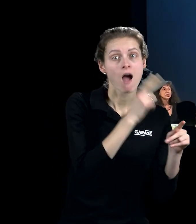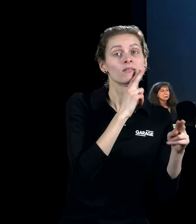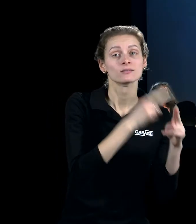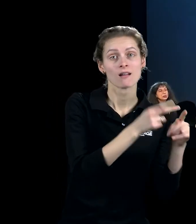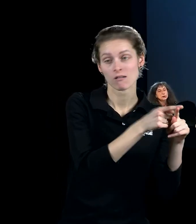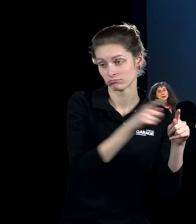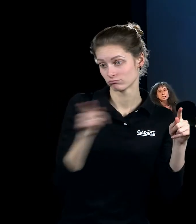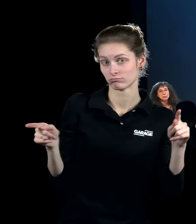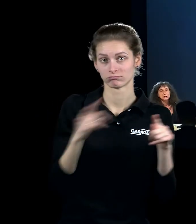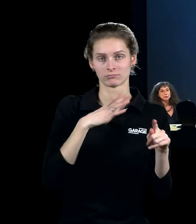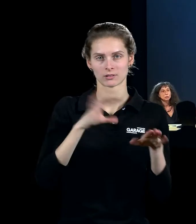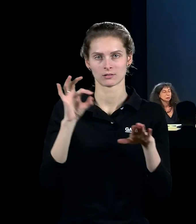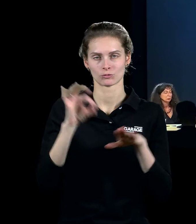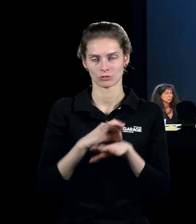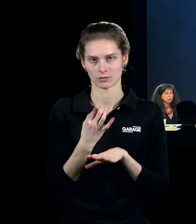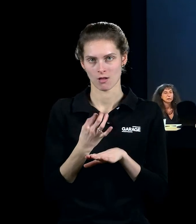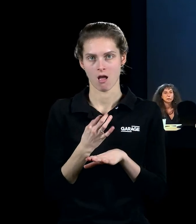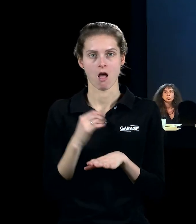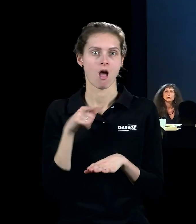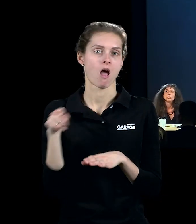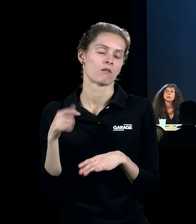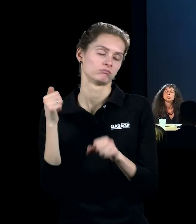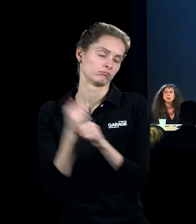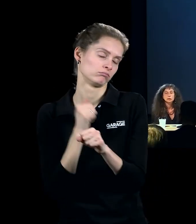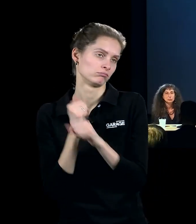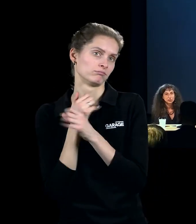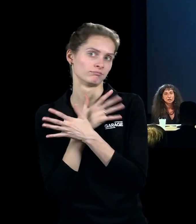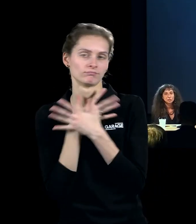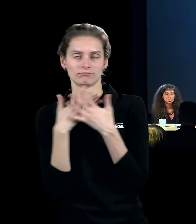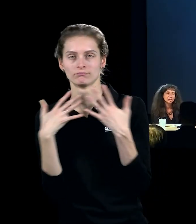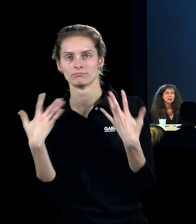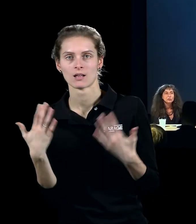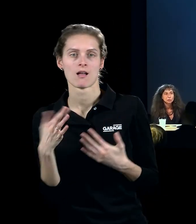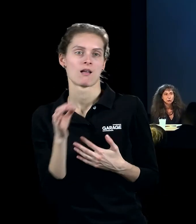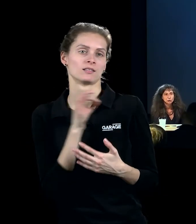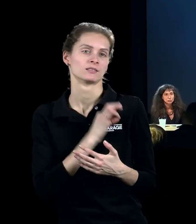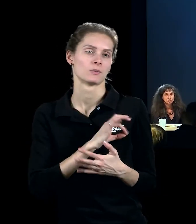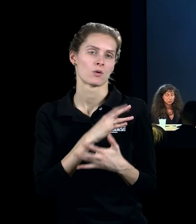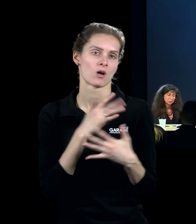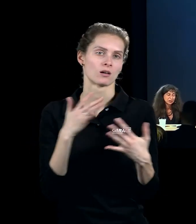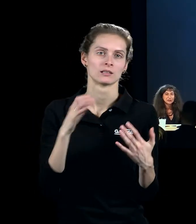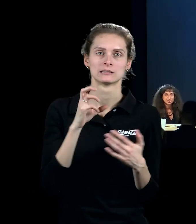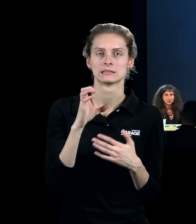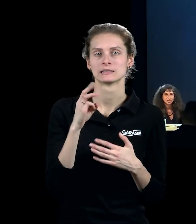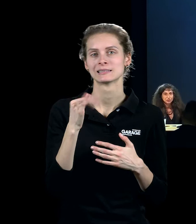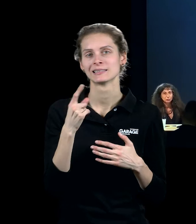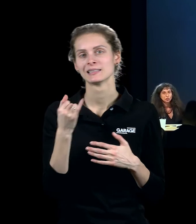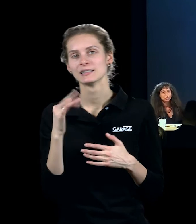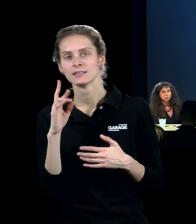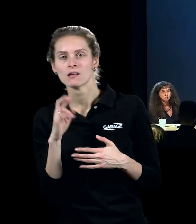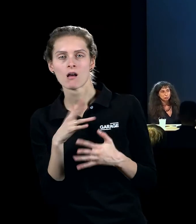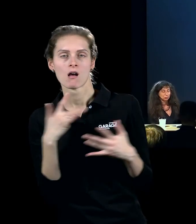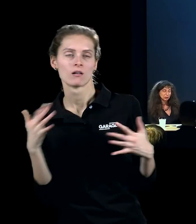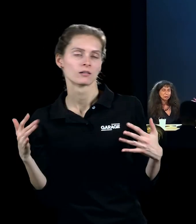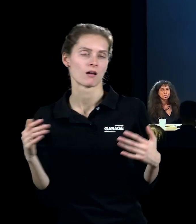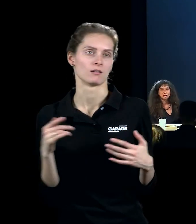с его изобретениями, с его использованием стихий в творческом процессе создания работ, с